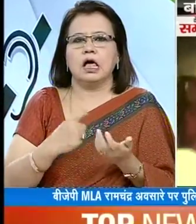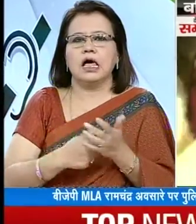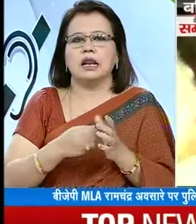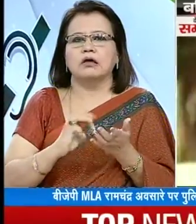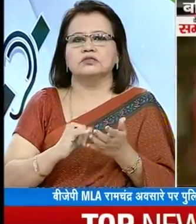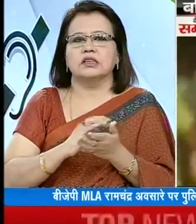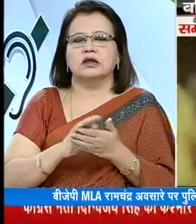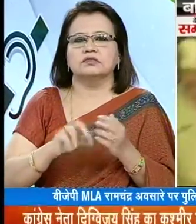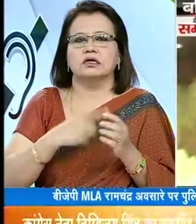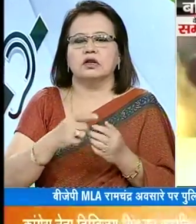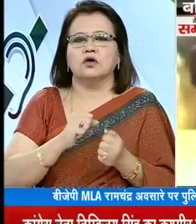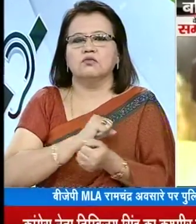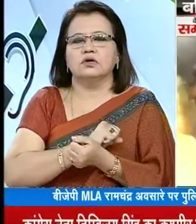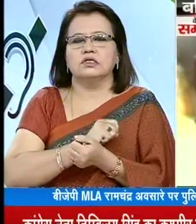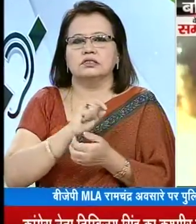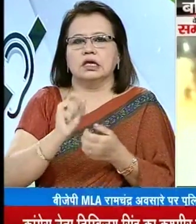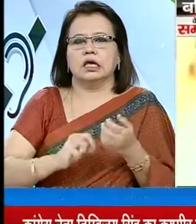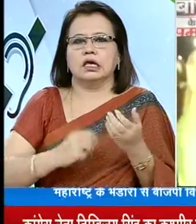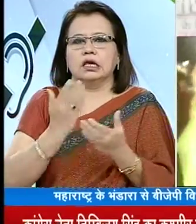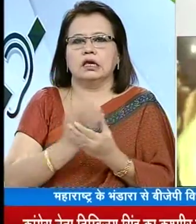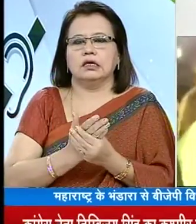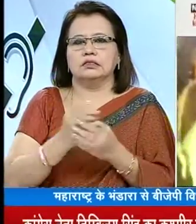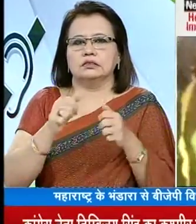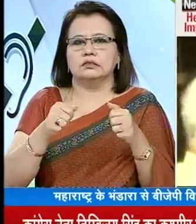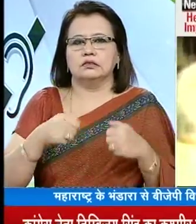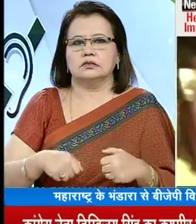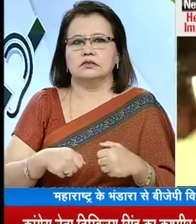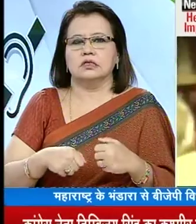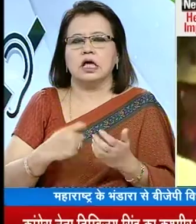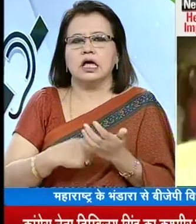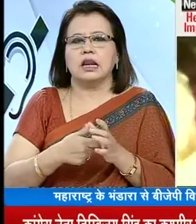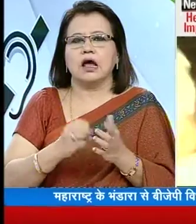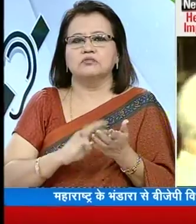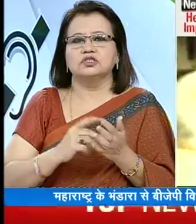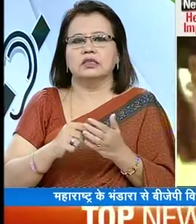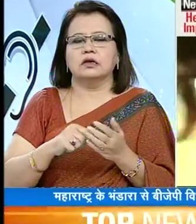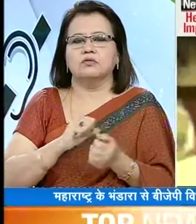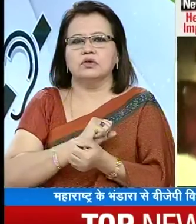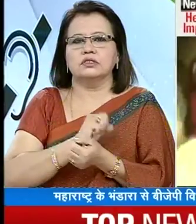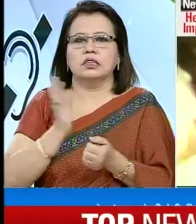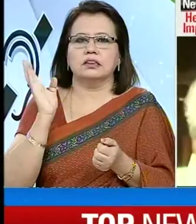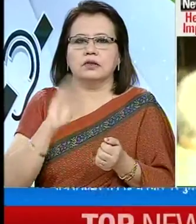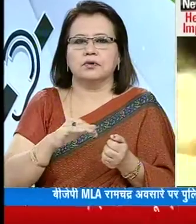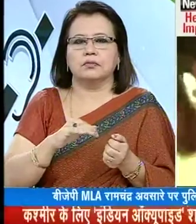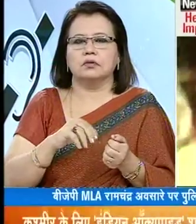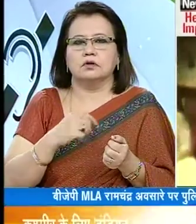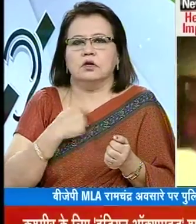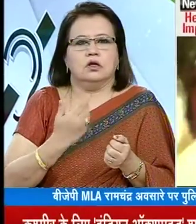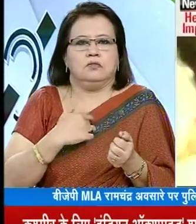रामचंद्र अफसारे के खिलाब पुलिस ने केस दर्च कर लिया है अलकि लामचंद्र अफसारे पुलिस कर्मी को थपण मानने की बात से इंकार कर रहे है